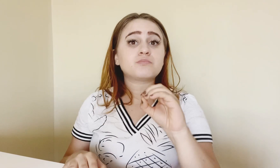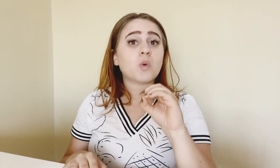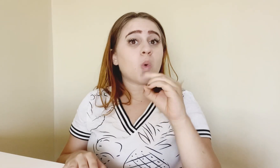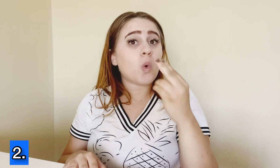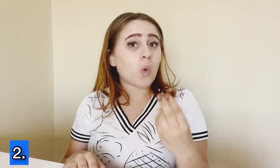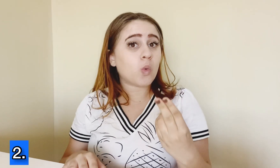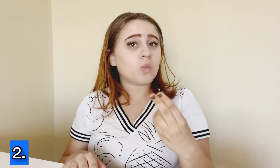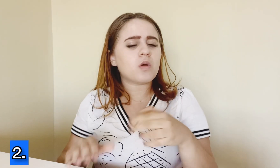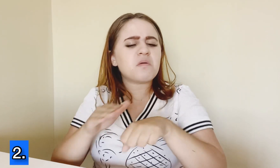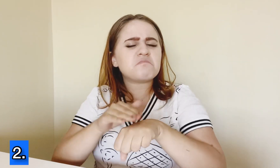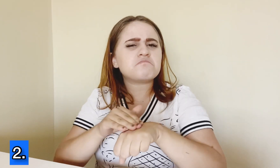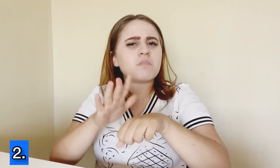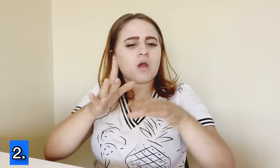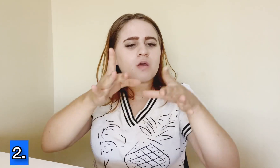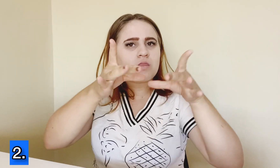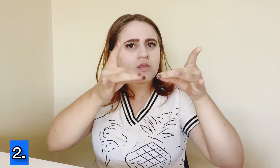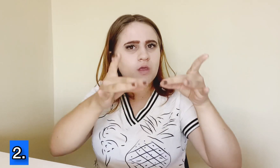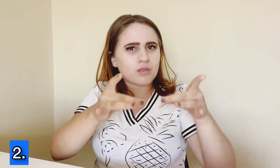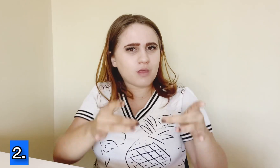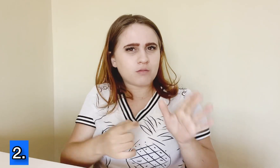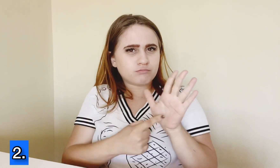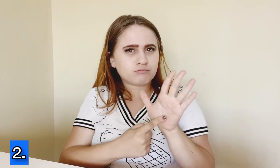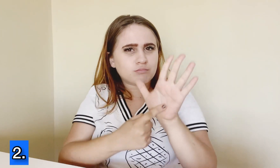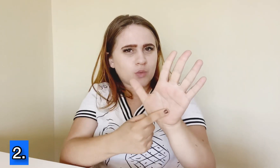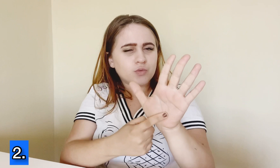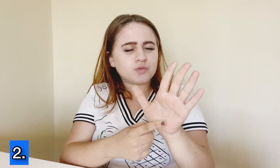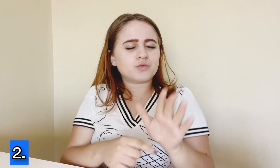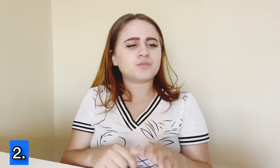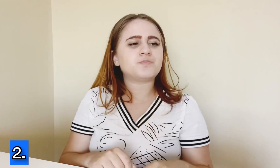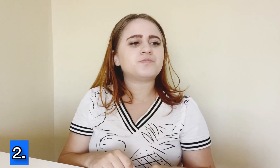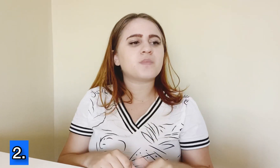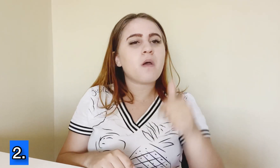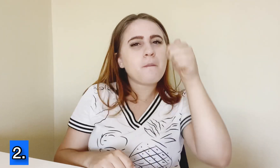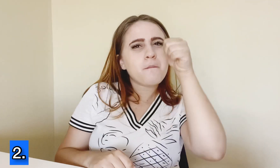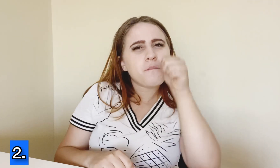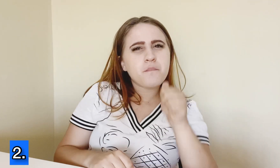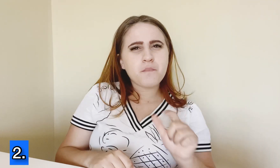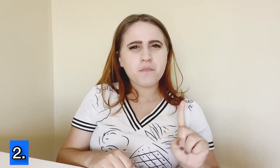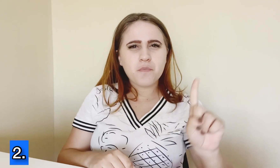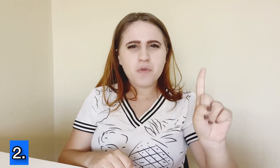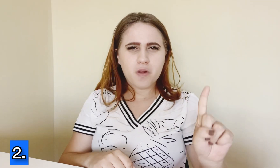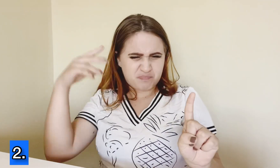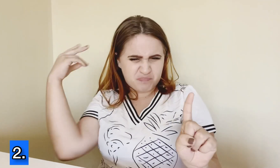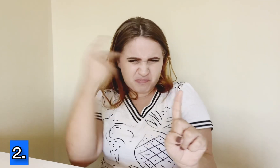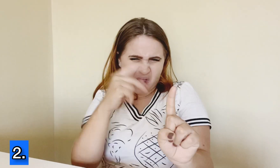Ou esse vai mostrar mais detalhes da ação